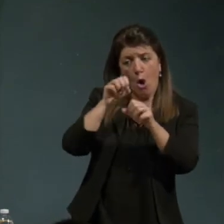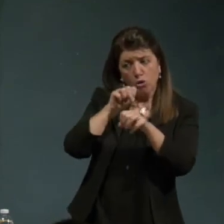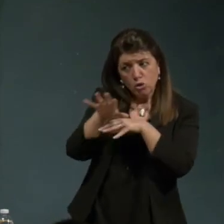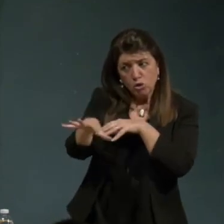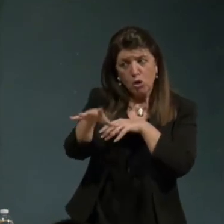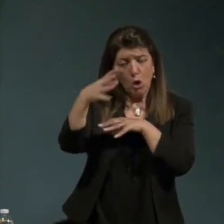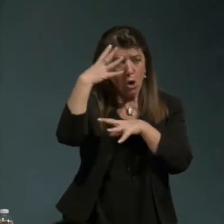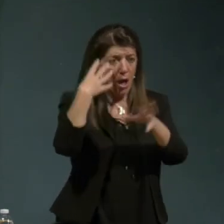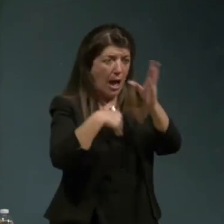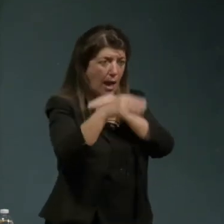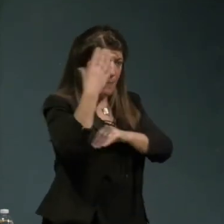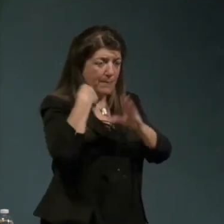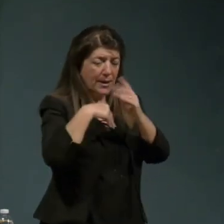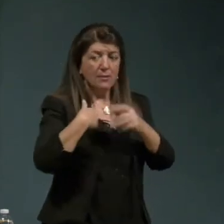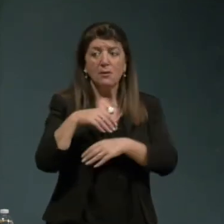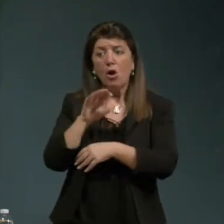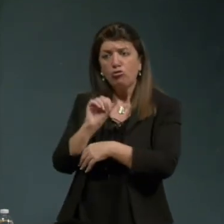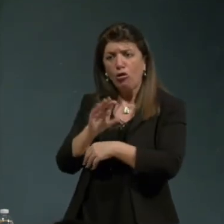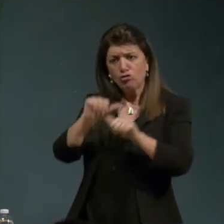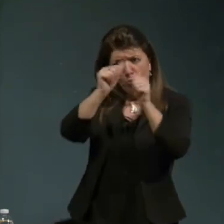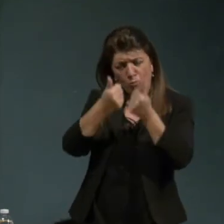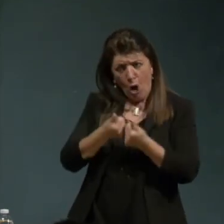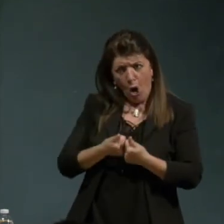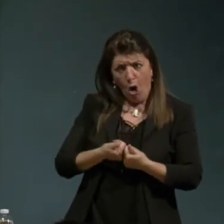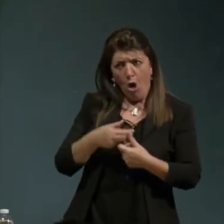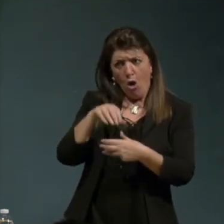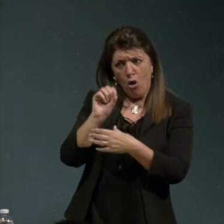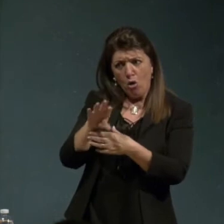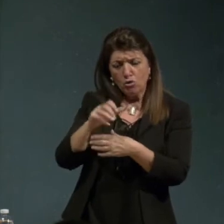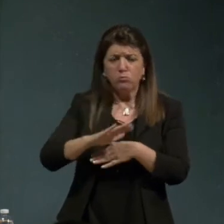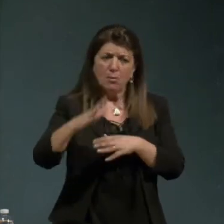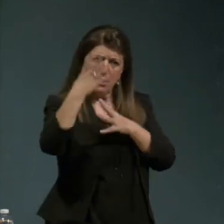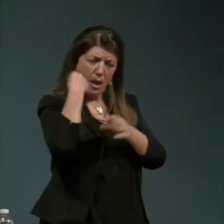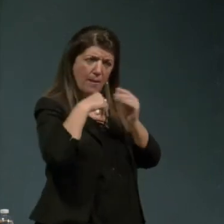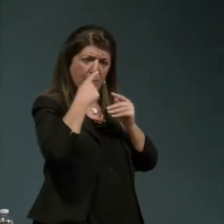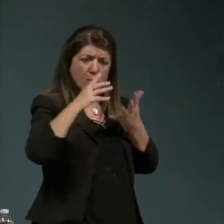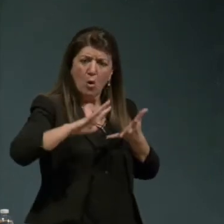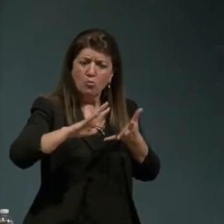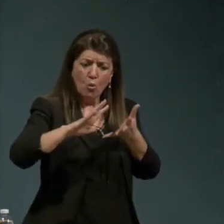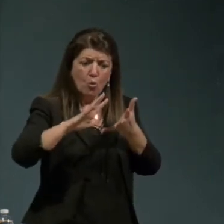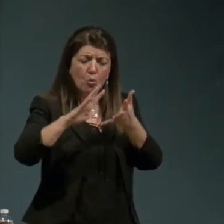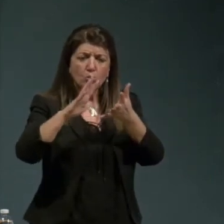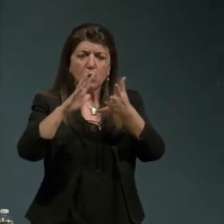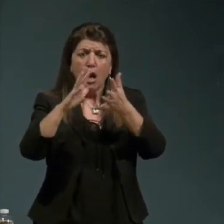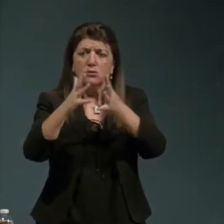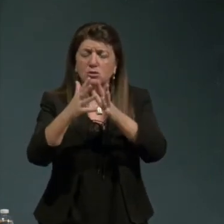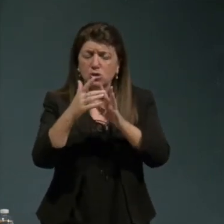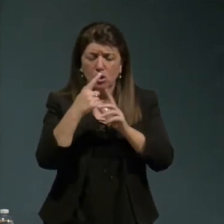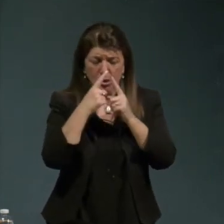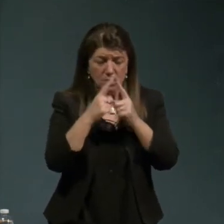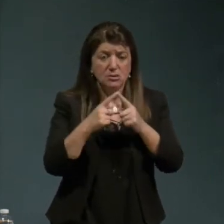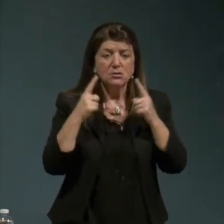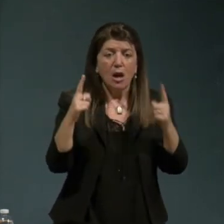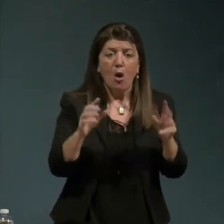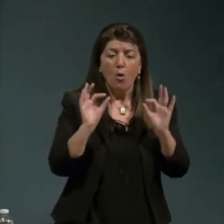scuola per insegnare questa è una mutazione straordinaria che è nata prefigurata nel